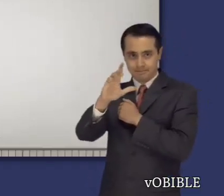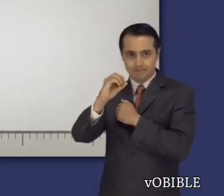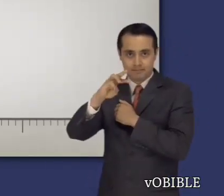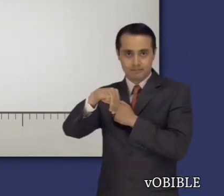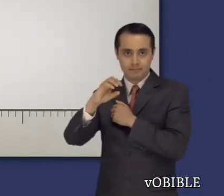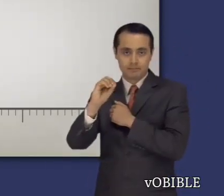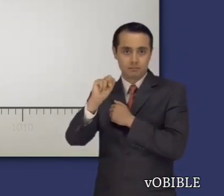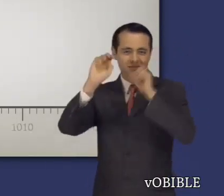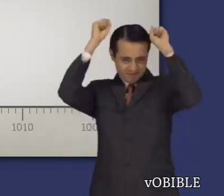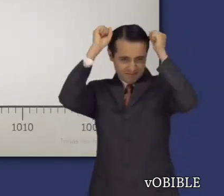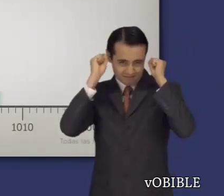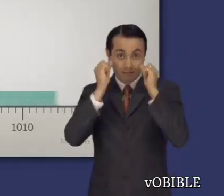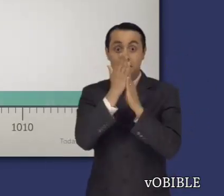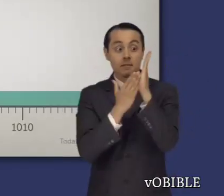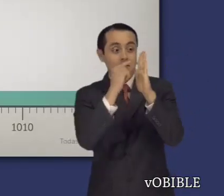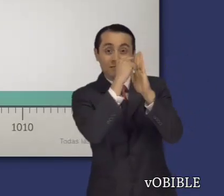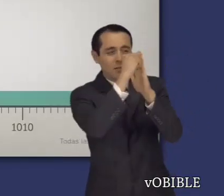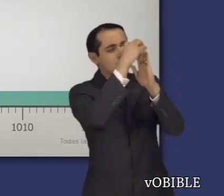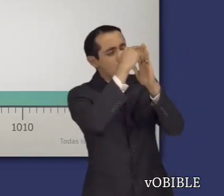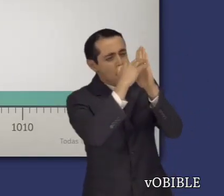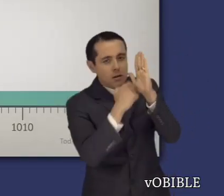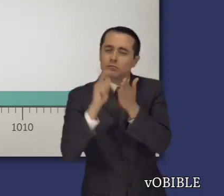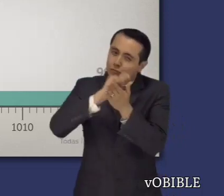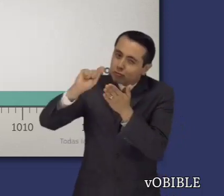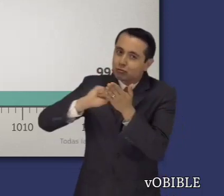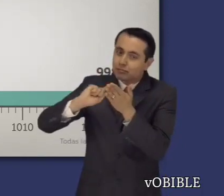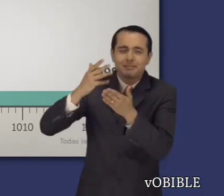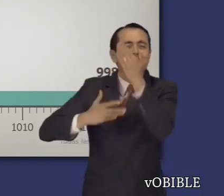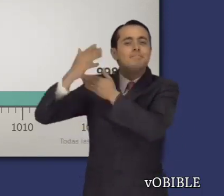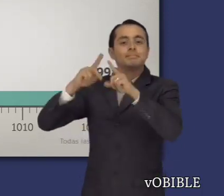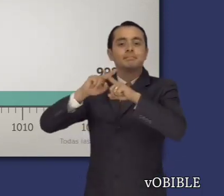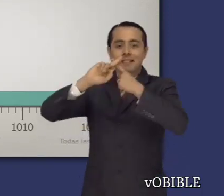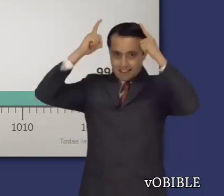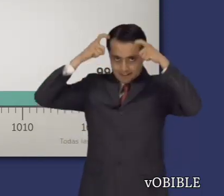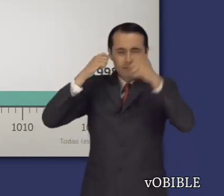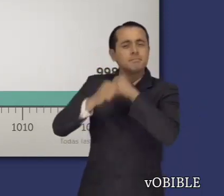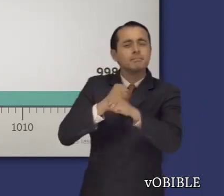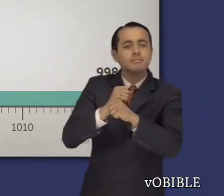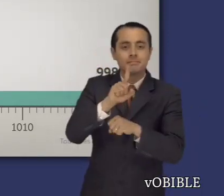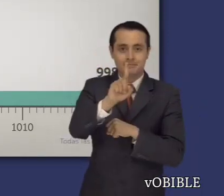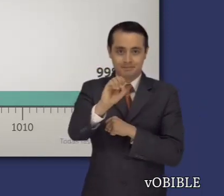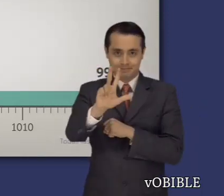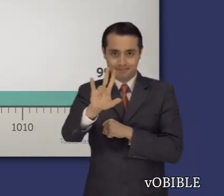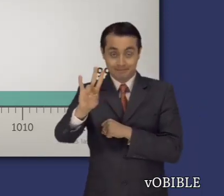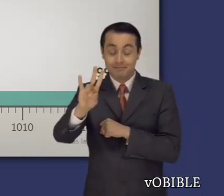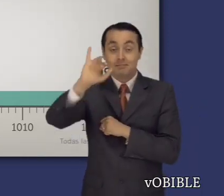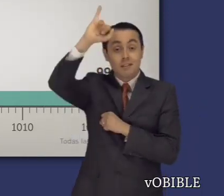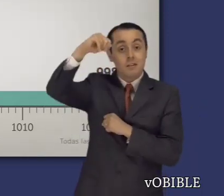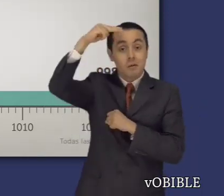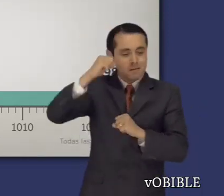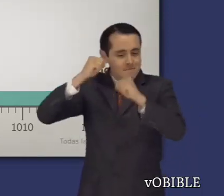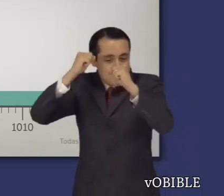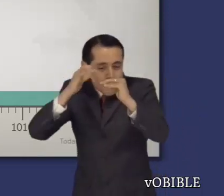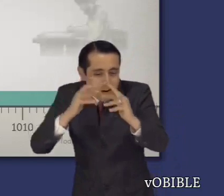Salomón llegó a ser rey de Israel en 1037 antes de la Era Común, y Jehová le dio una sabiduría extraordinaria.